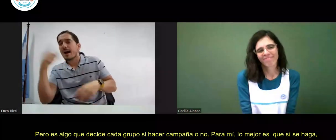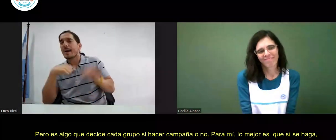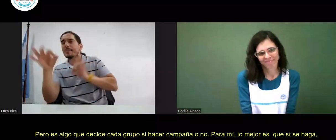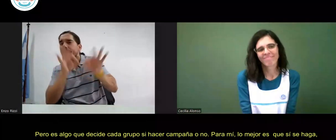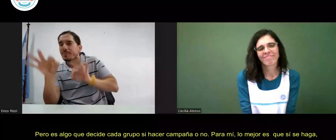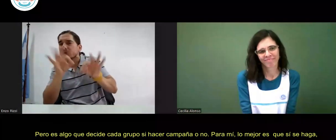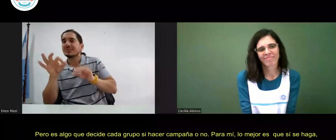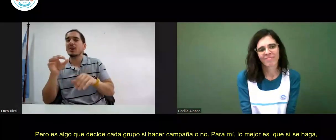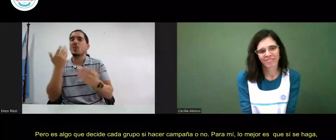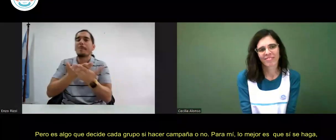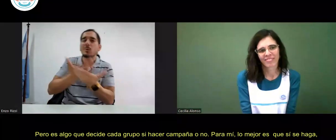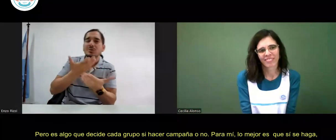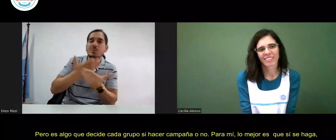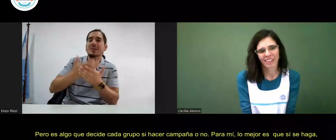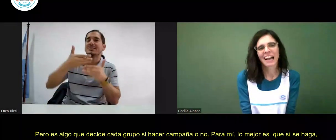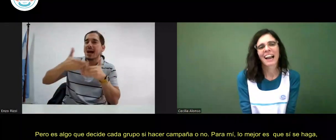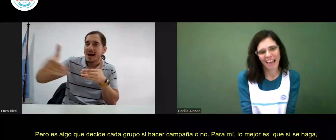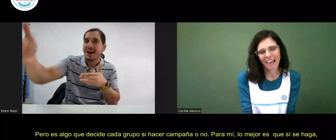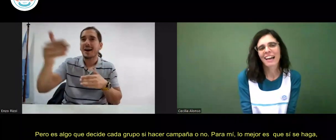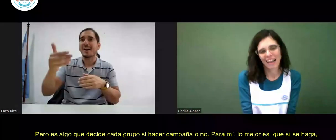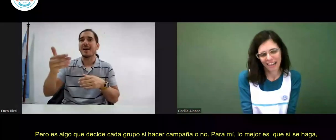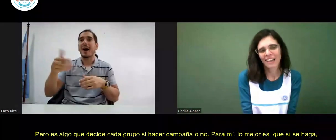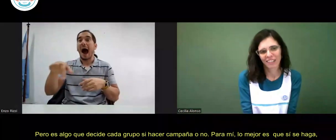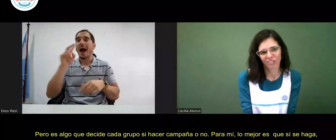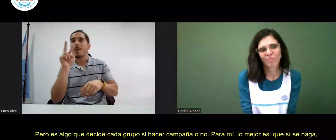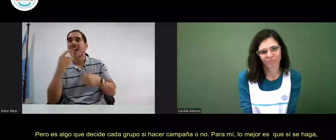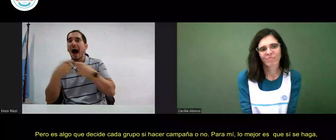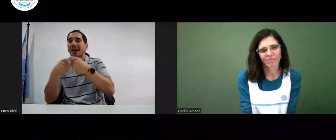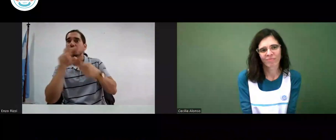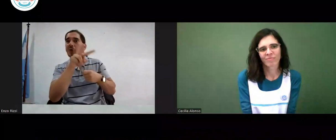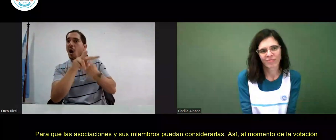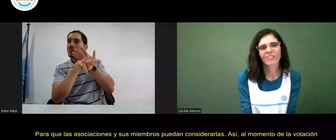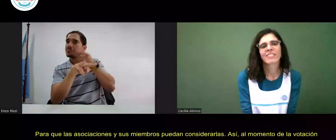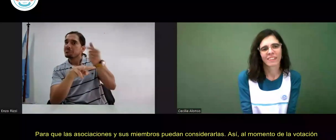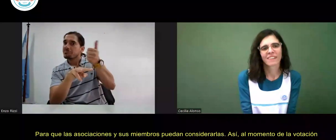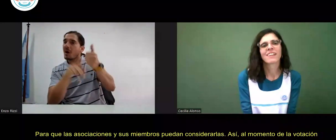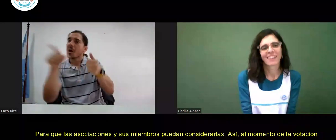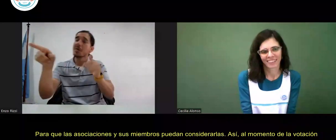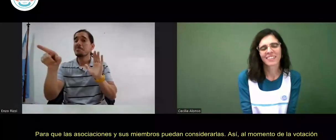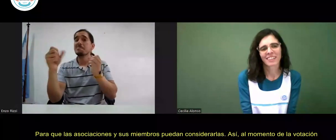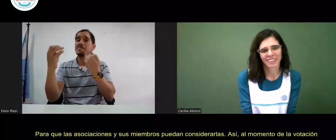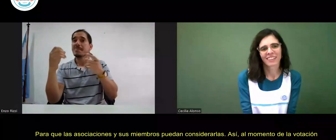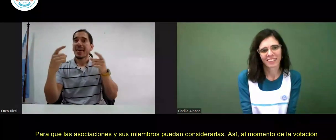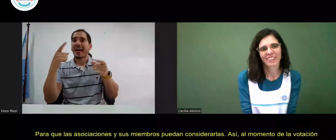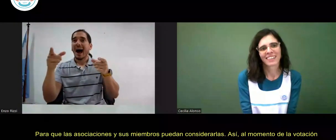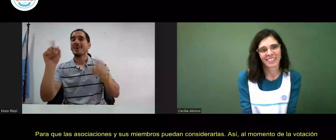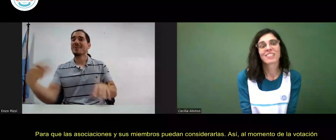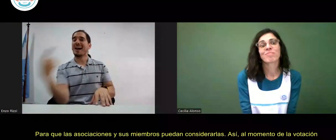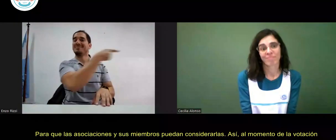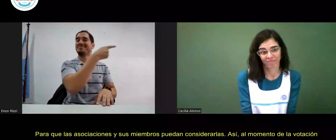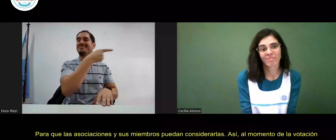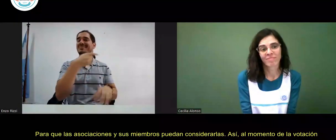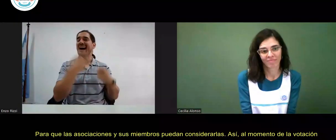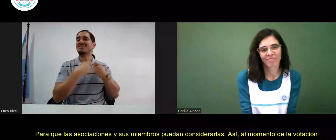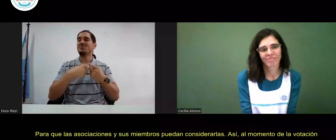propuestas con antelación, para que las asociaciones y sus miembros puedan considerarlas. Así, al